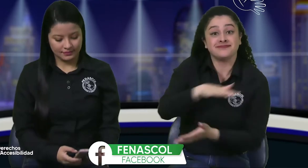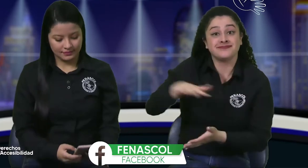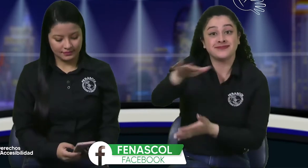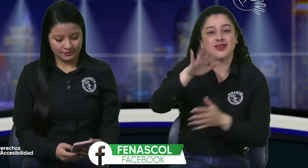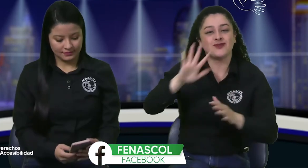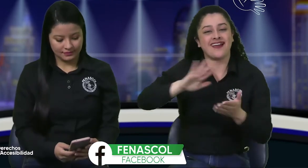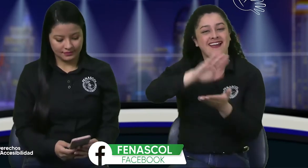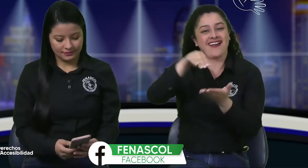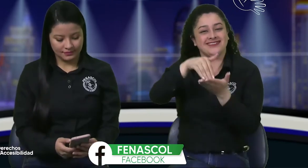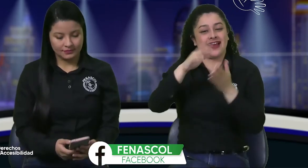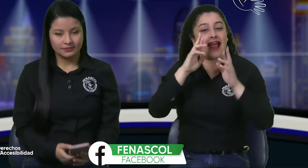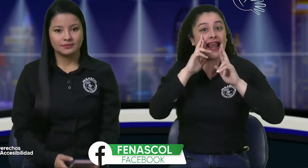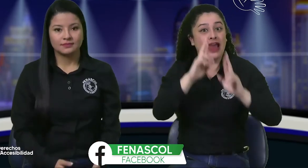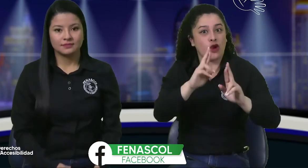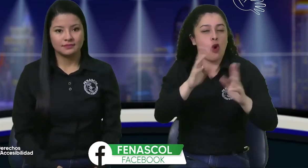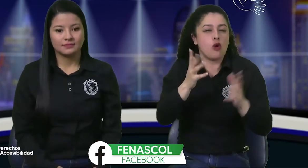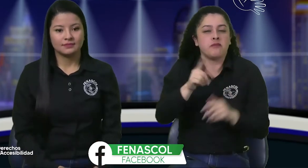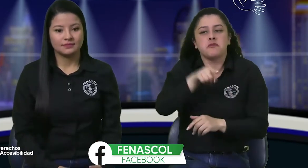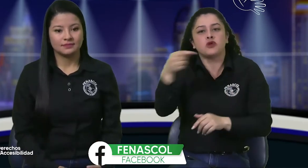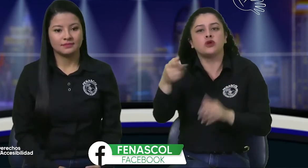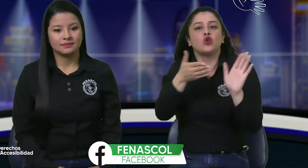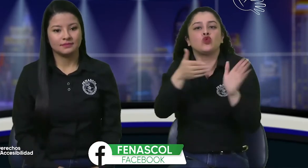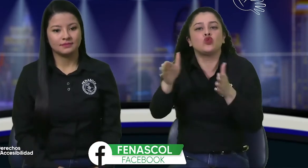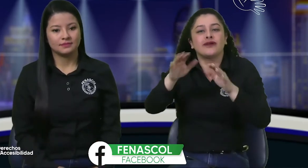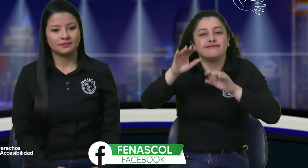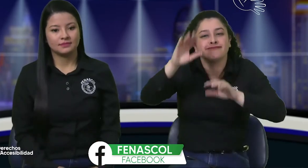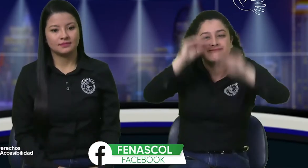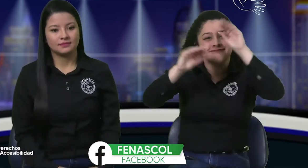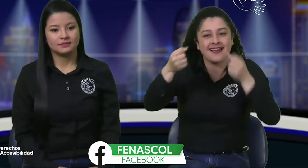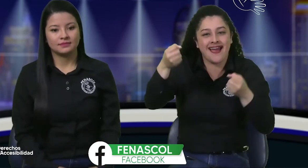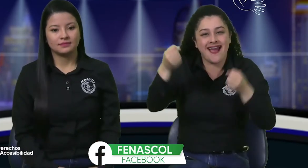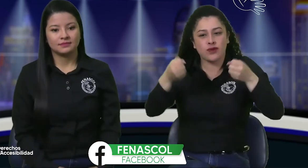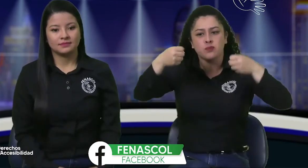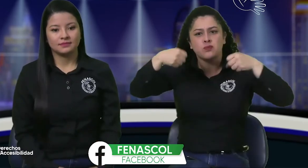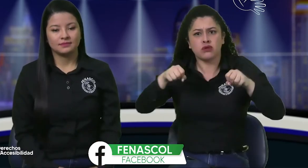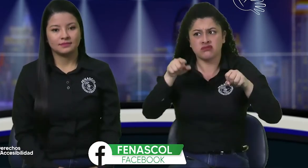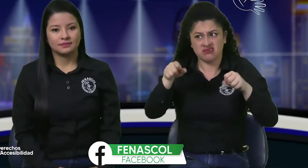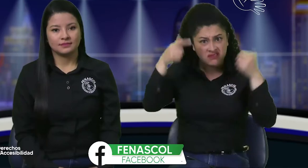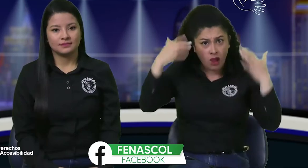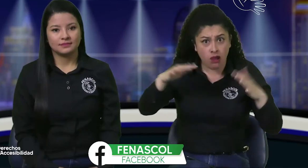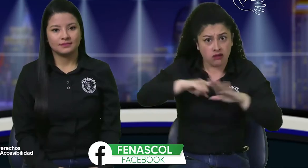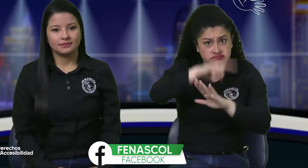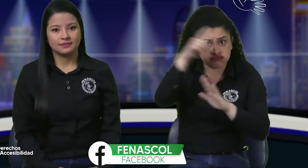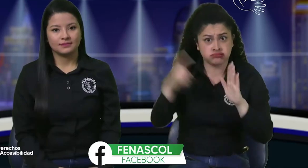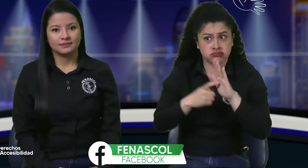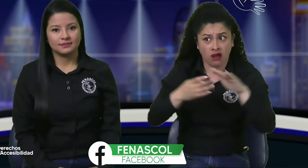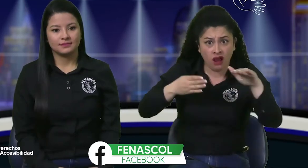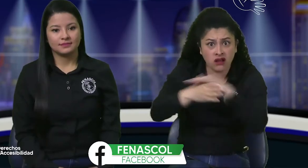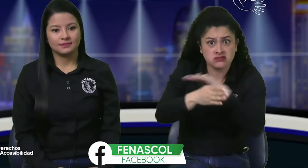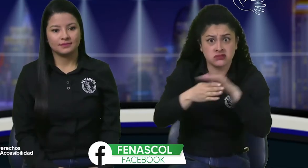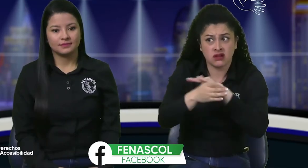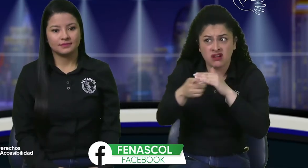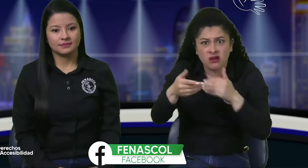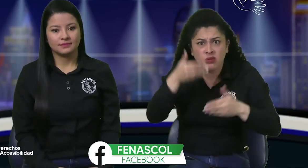Si van a los espacios, a los centros de reconocimiento o a las escuelas de conducción, ellos ya